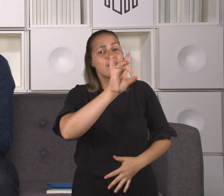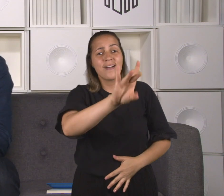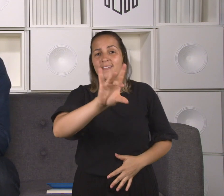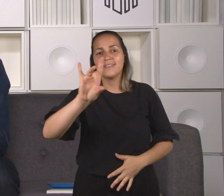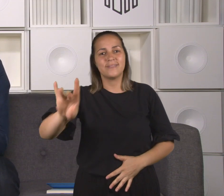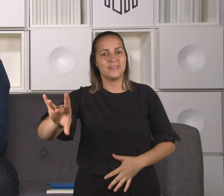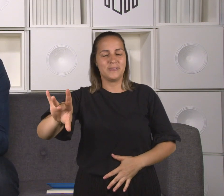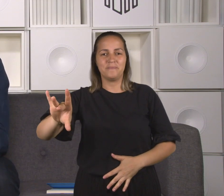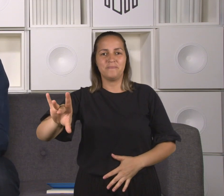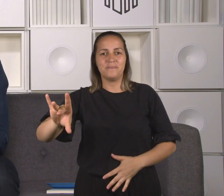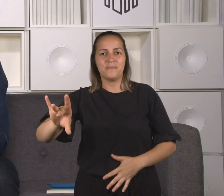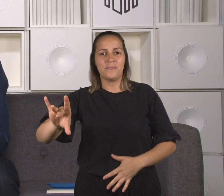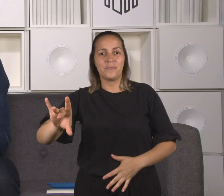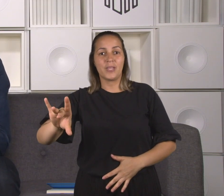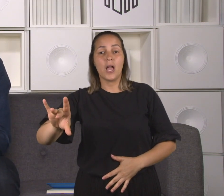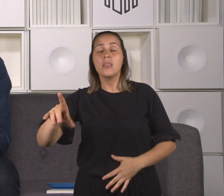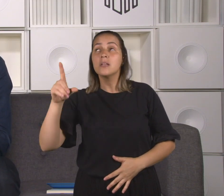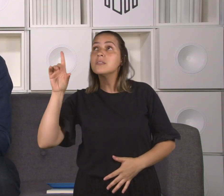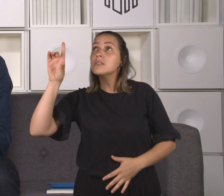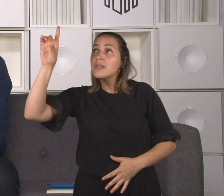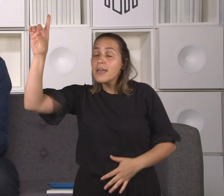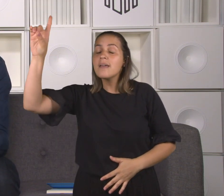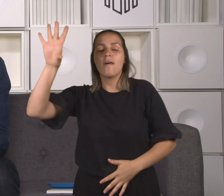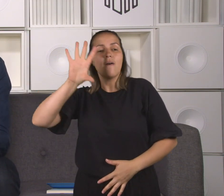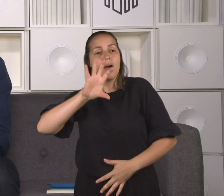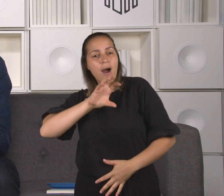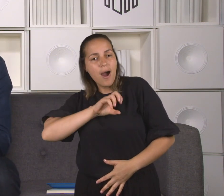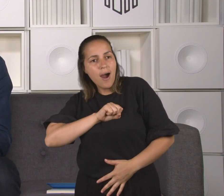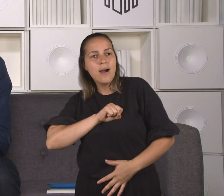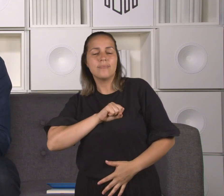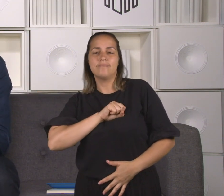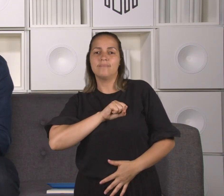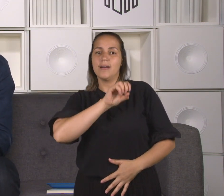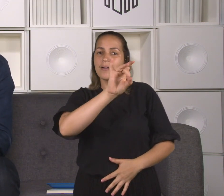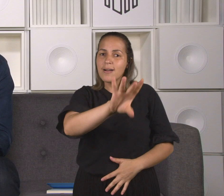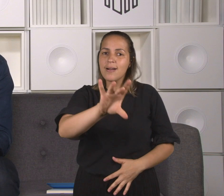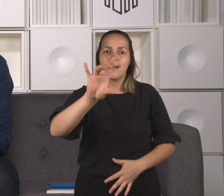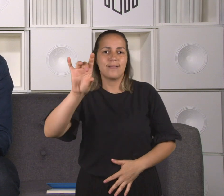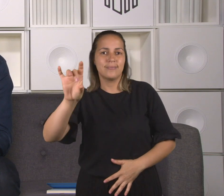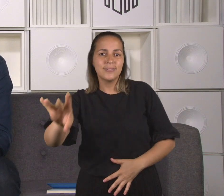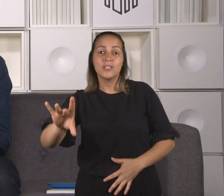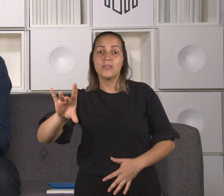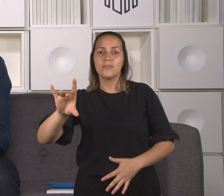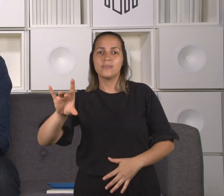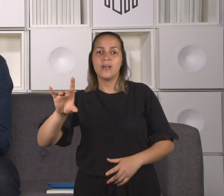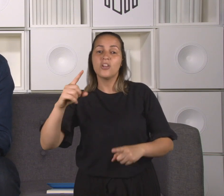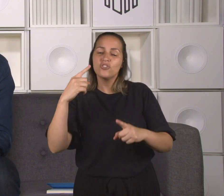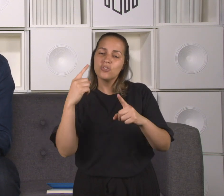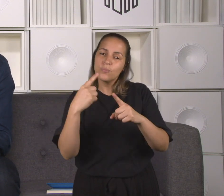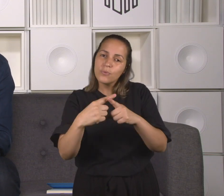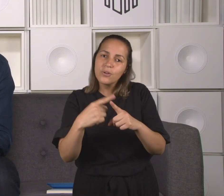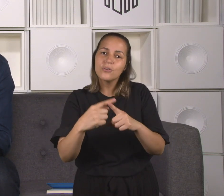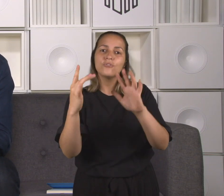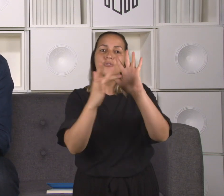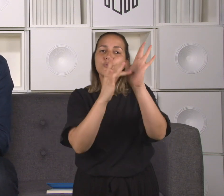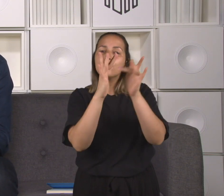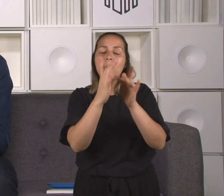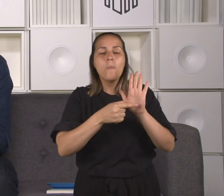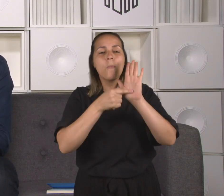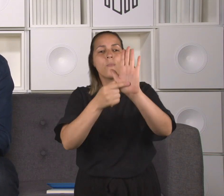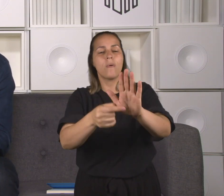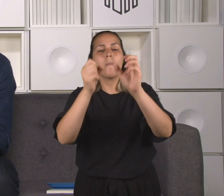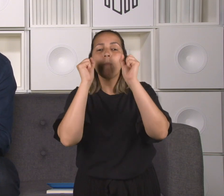pessoas, a começar dos seres humanos. É isso que Jesus faz. Jesus tem esse poder, essa autoridade, Jesus tem essa